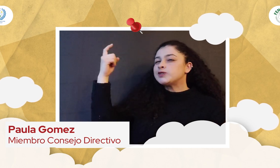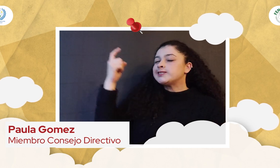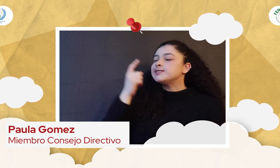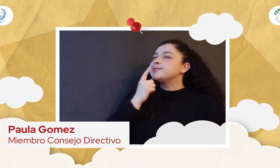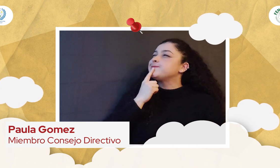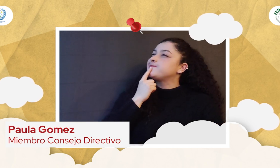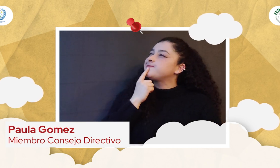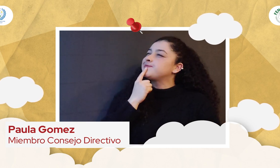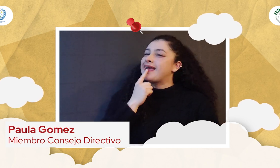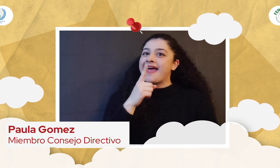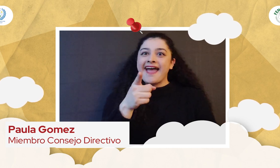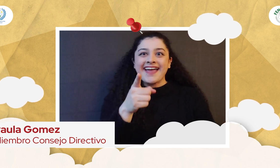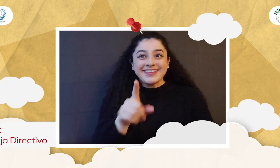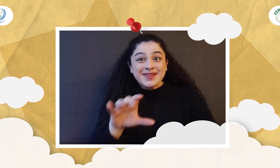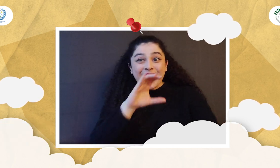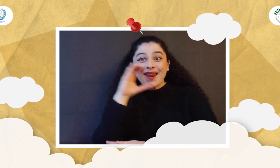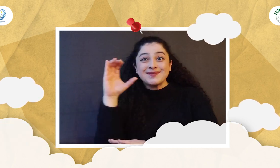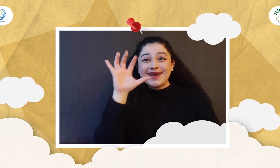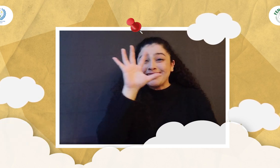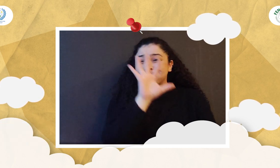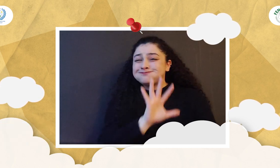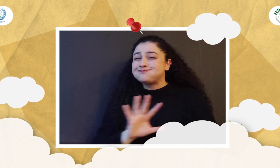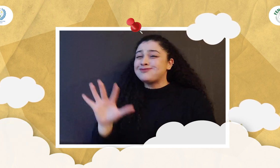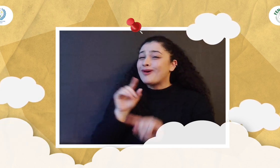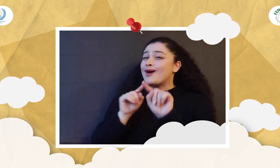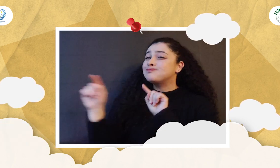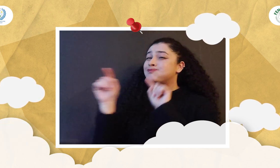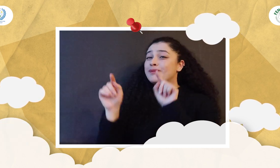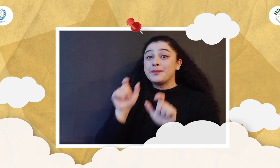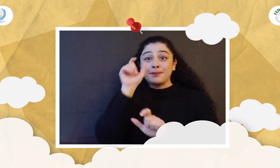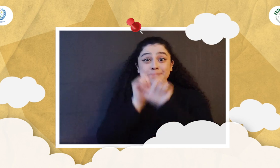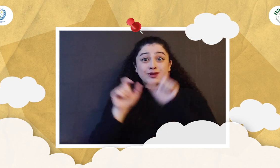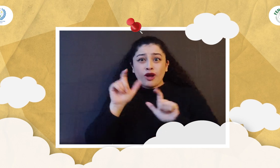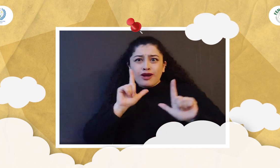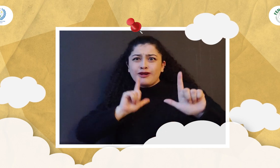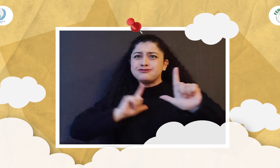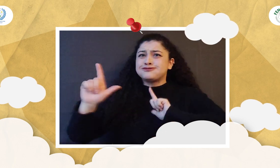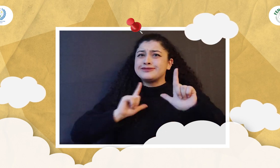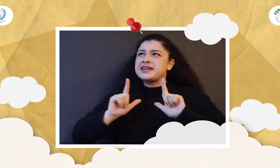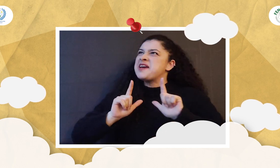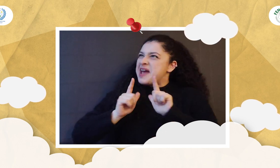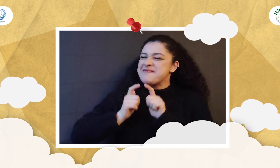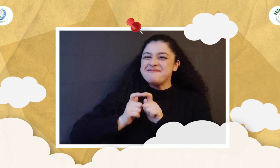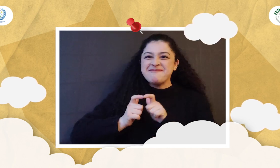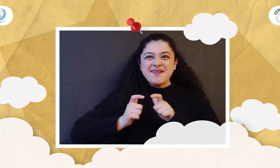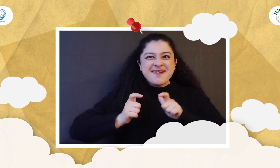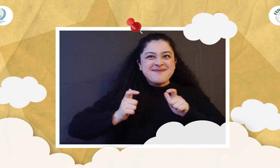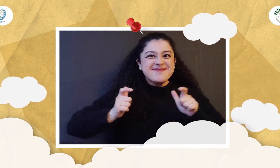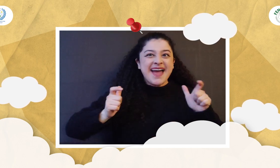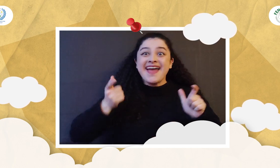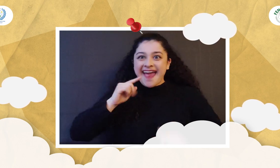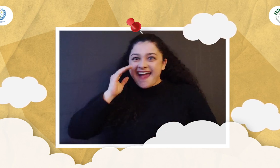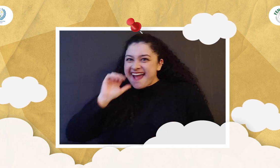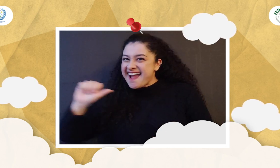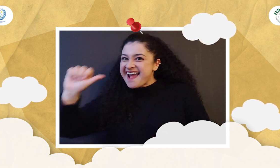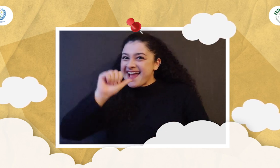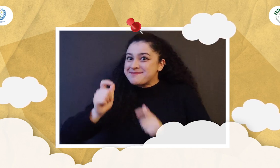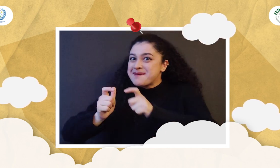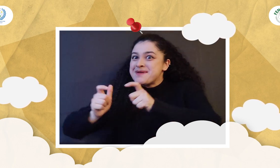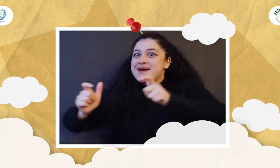que en todo el país luchemos, las mujeres luchemos, los hombres